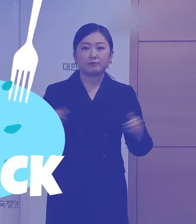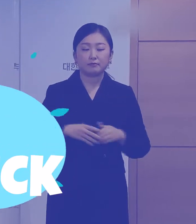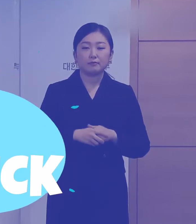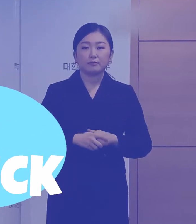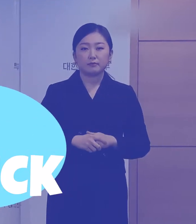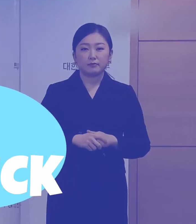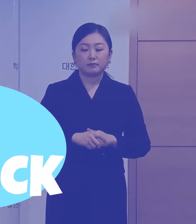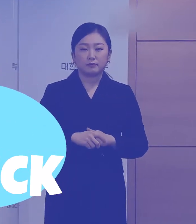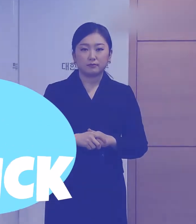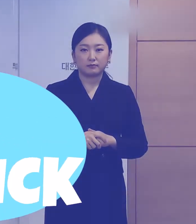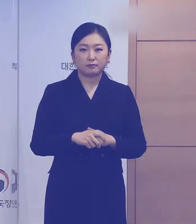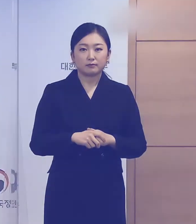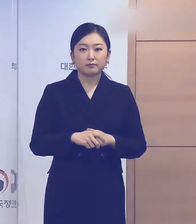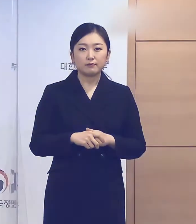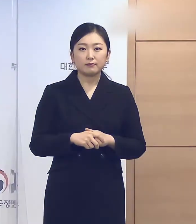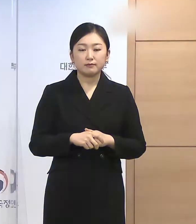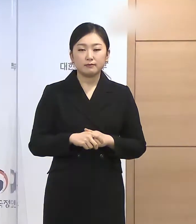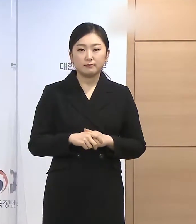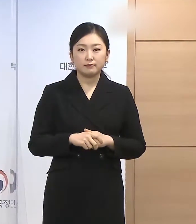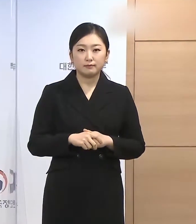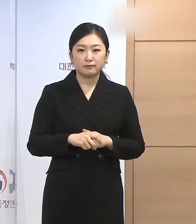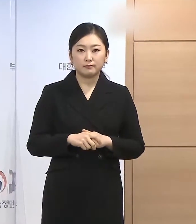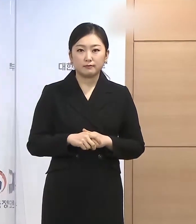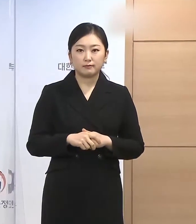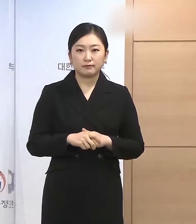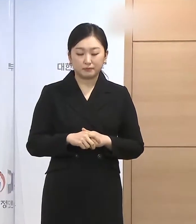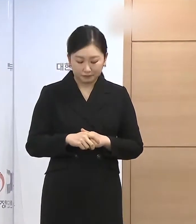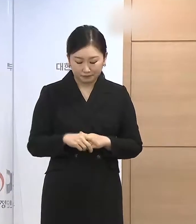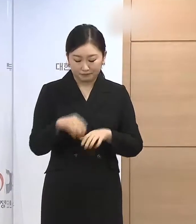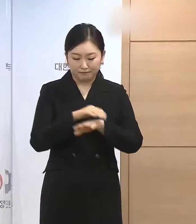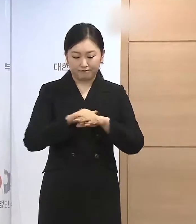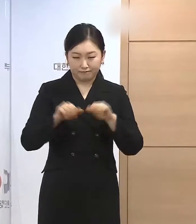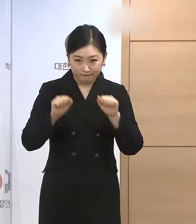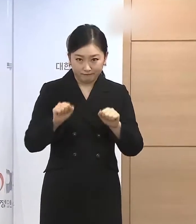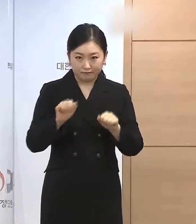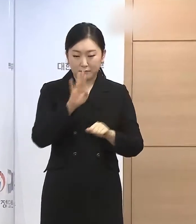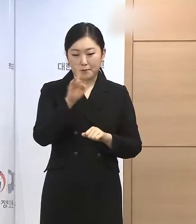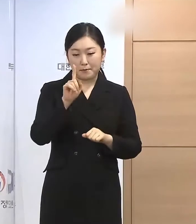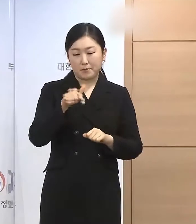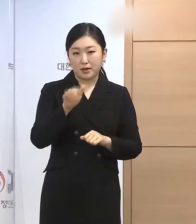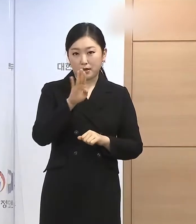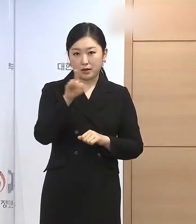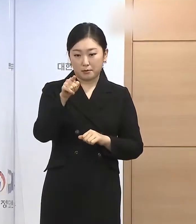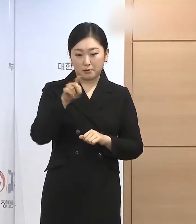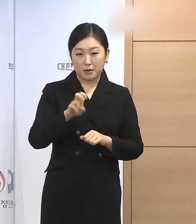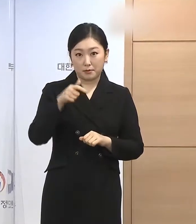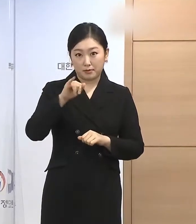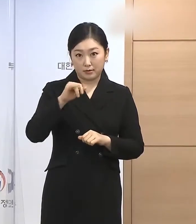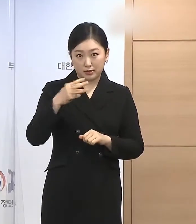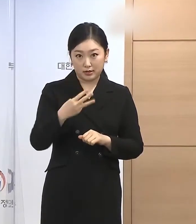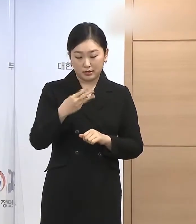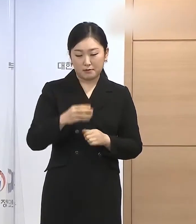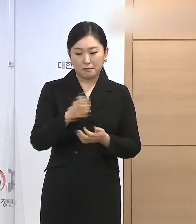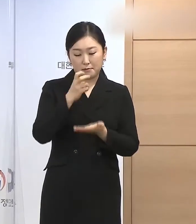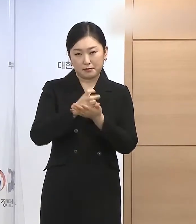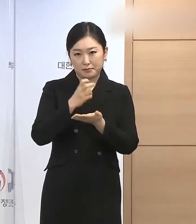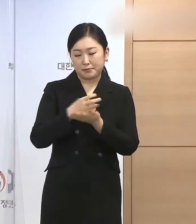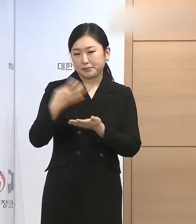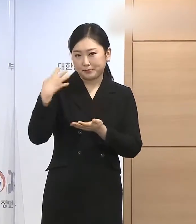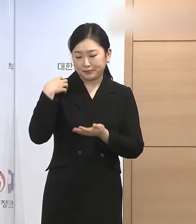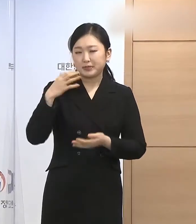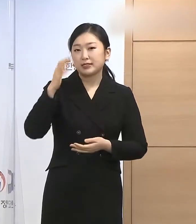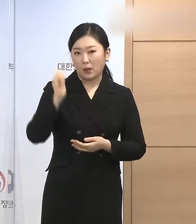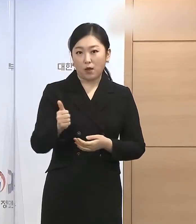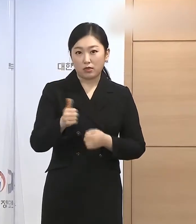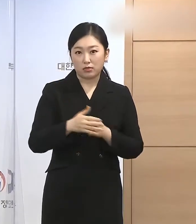네, 박범계 법무부 장관입니다. 지금부터 2022년